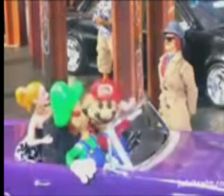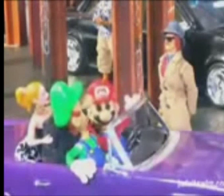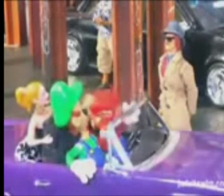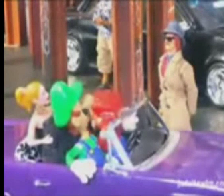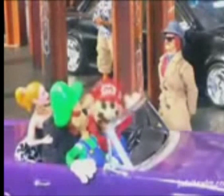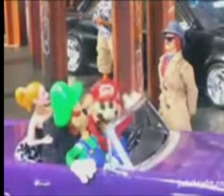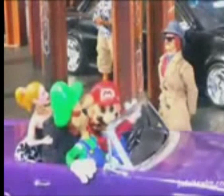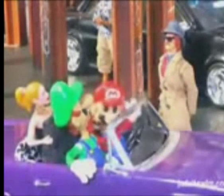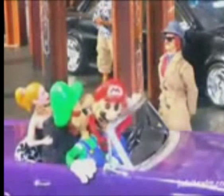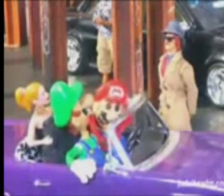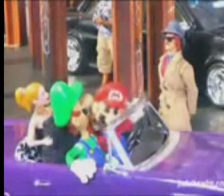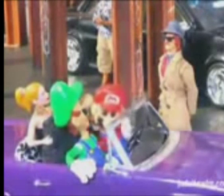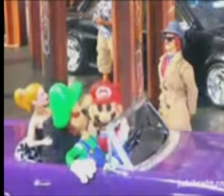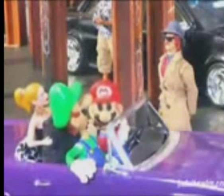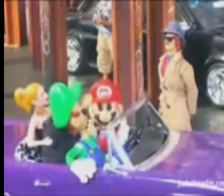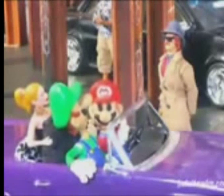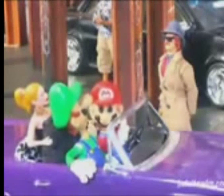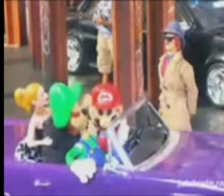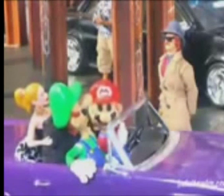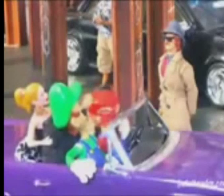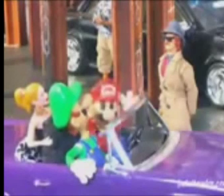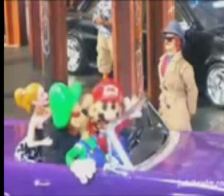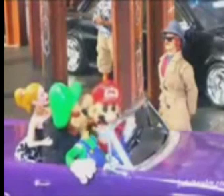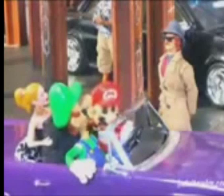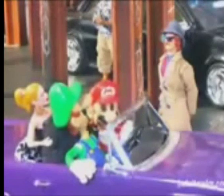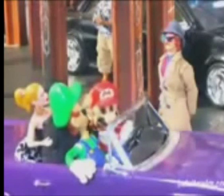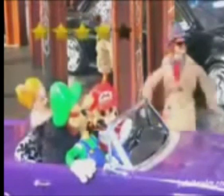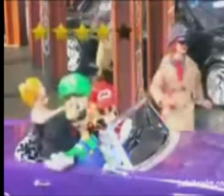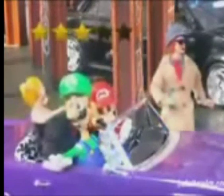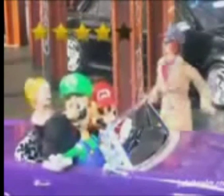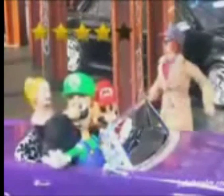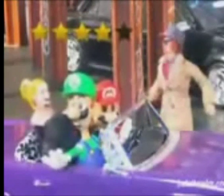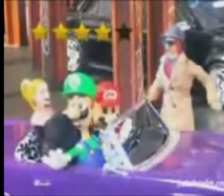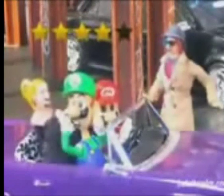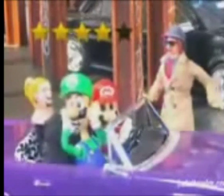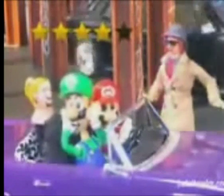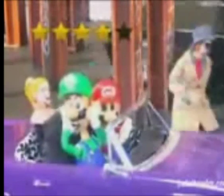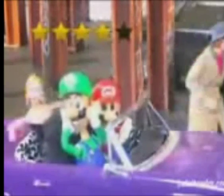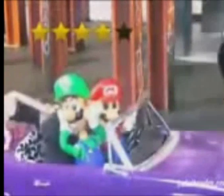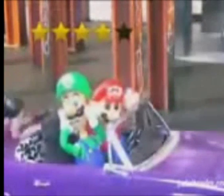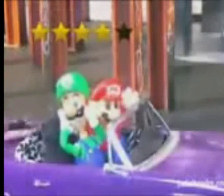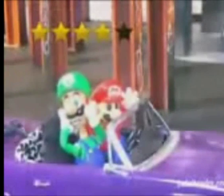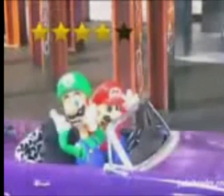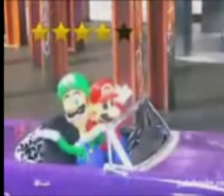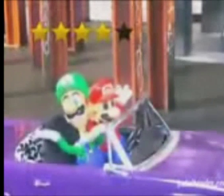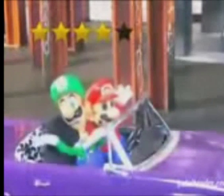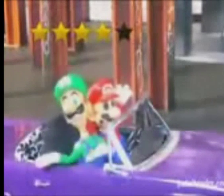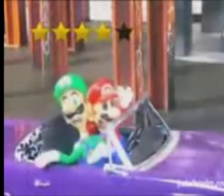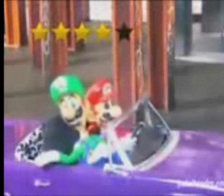wow i feel really good look at the pretty colors and she said it's so